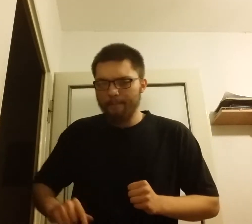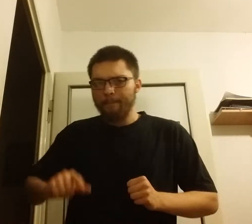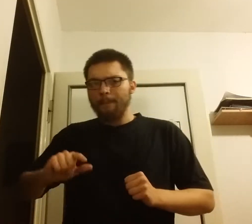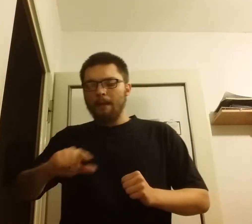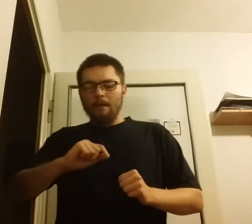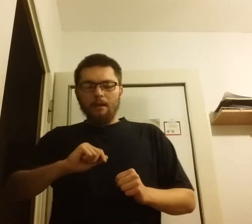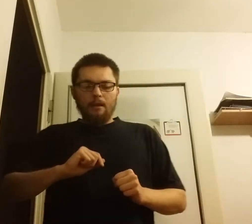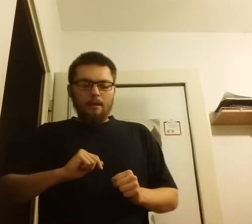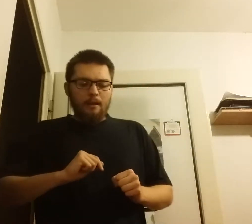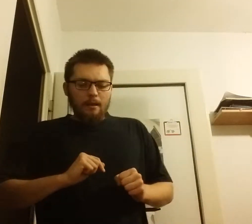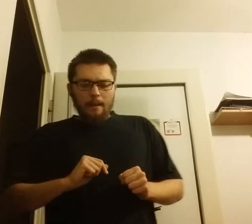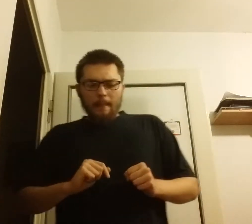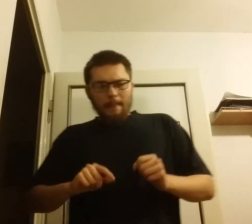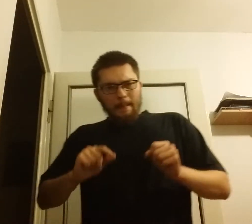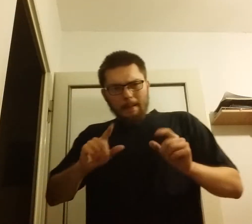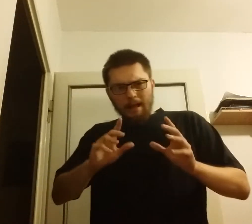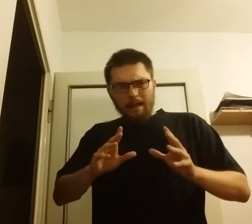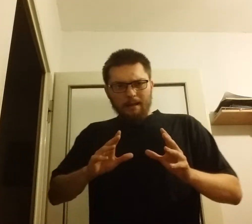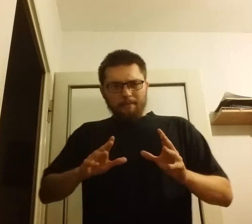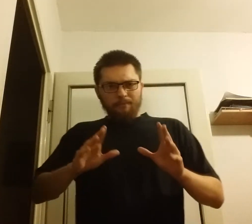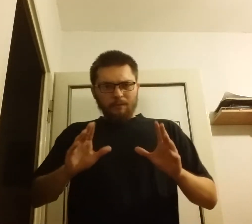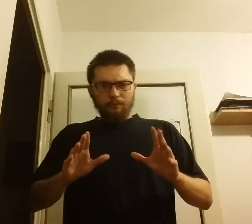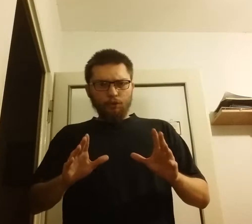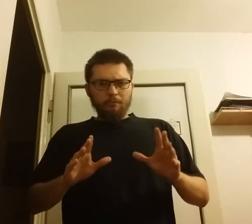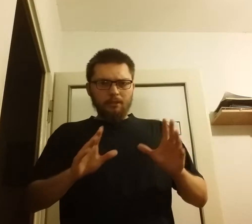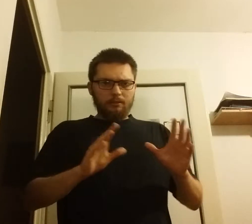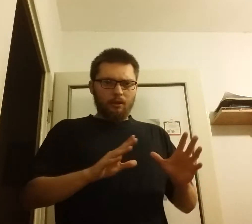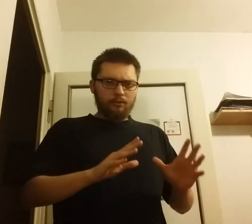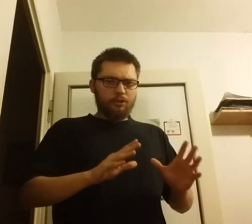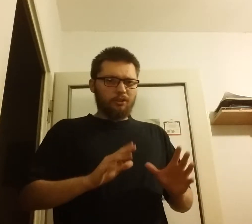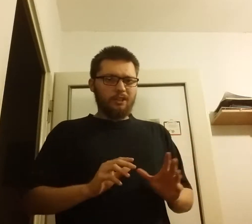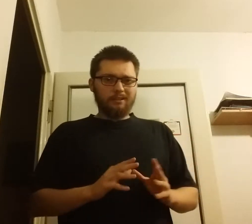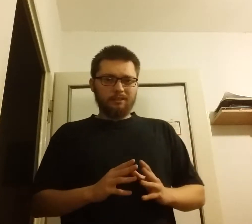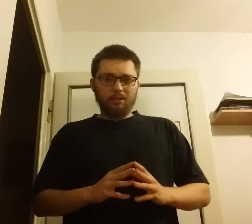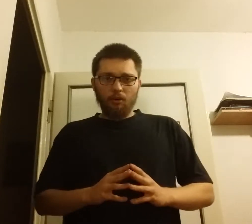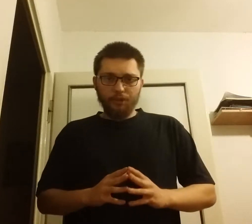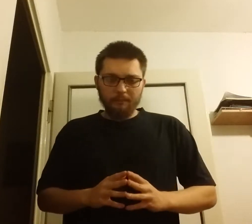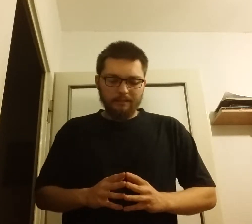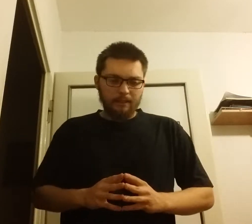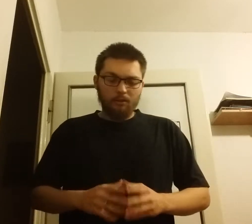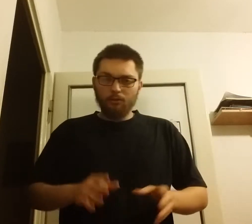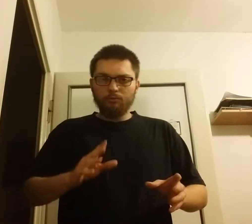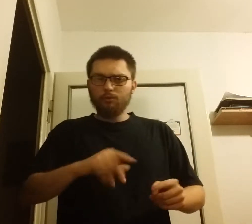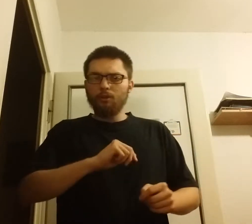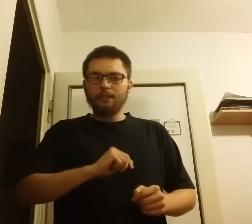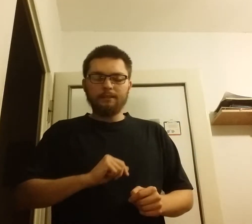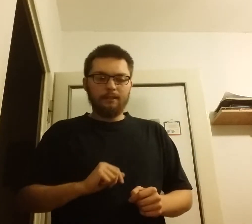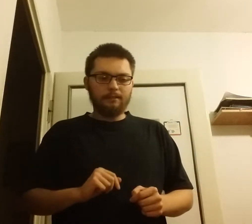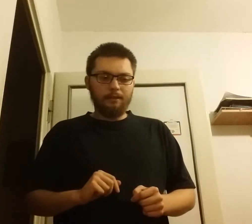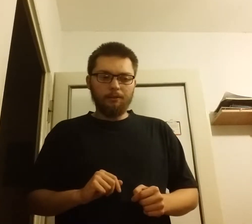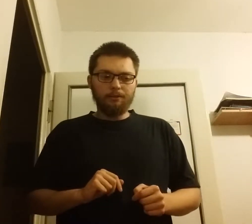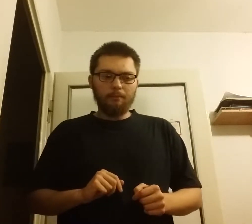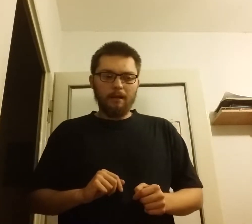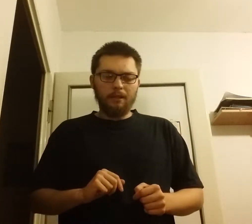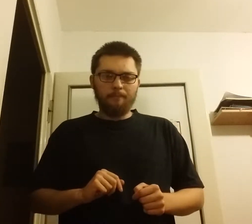Ale wróćmy do 1918 roku, do 11 listopada.